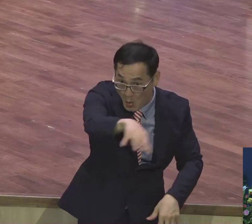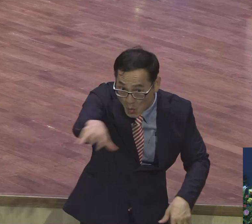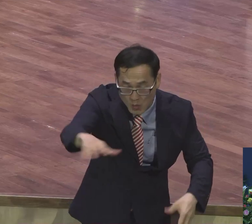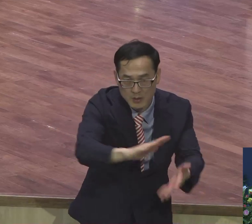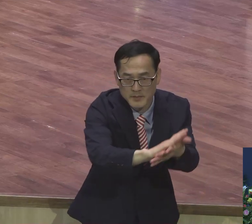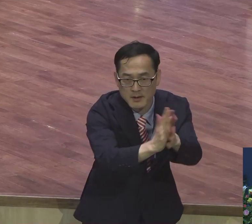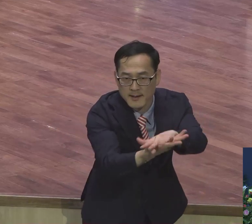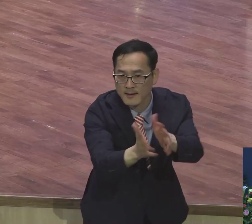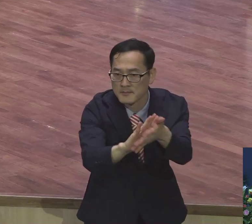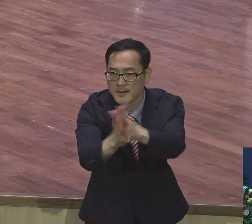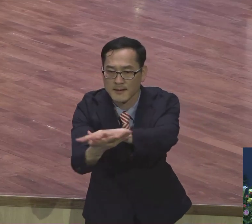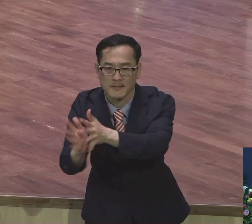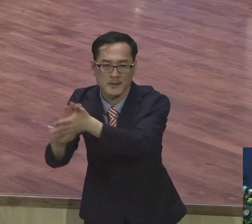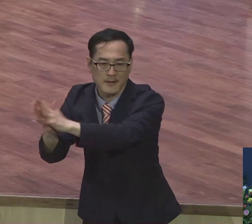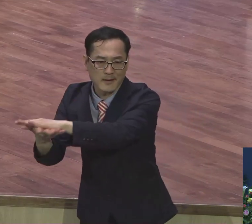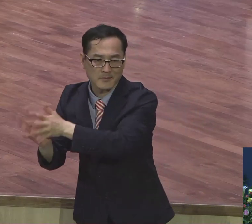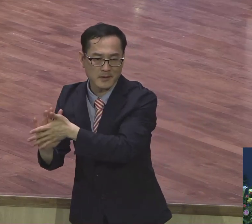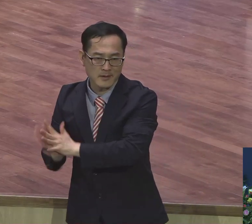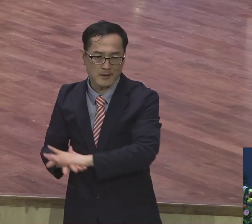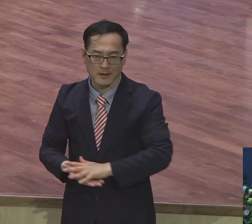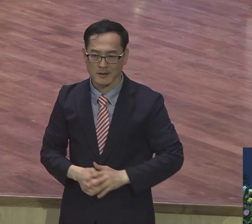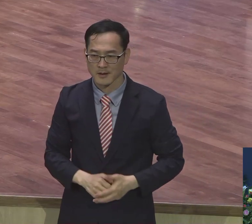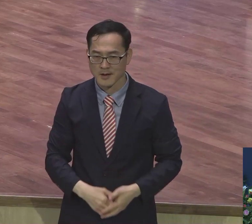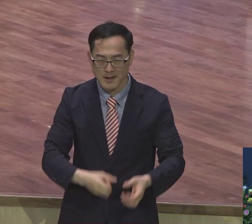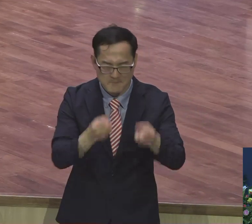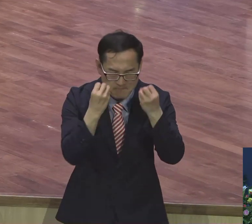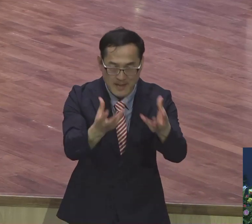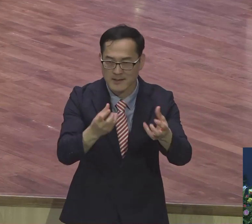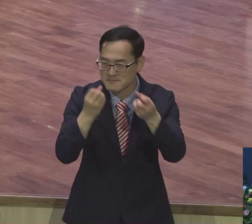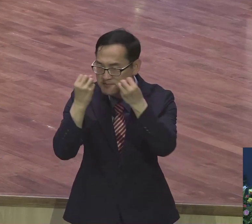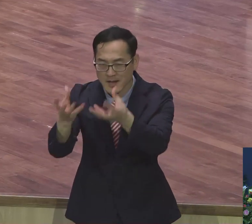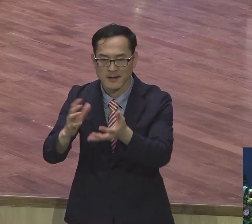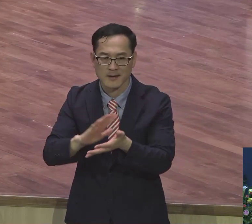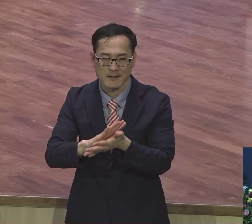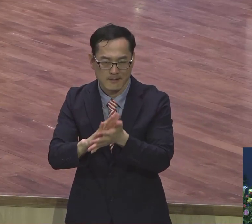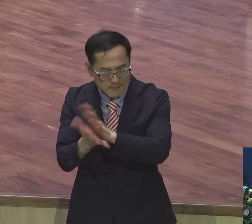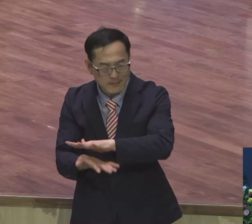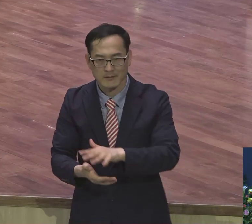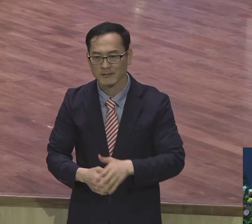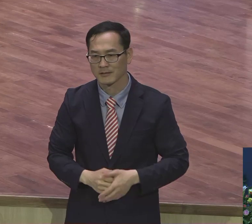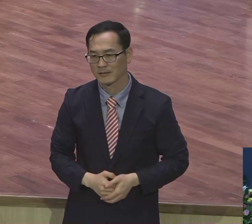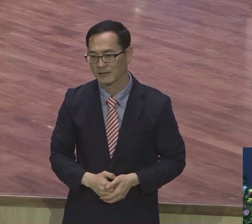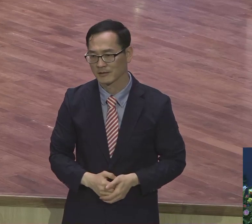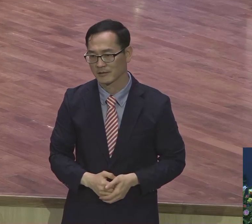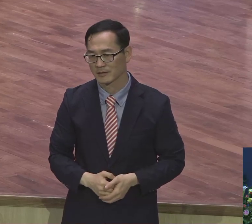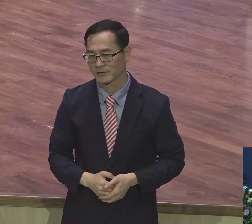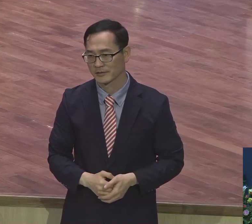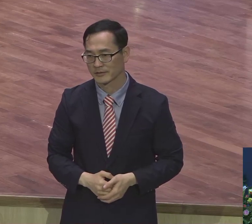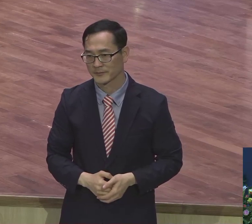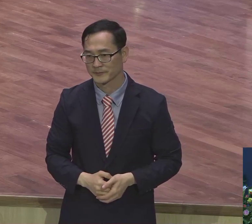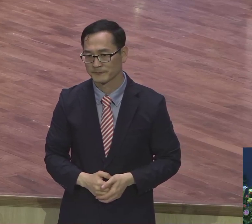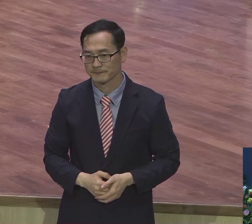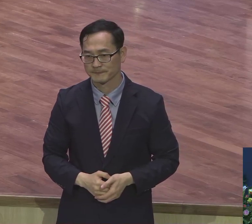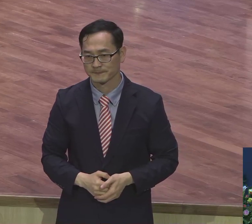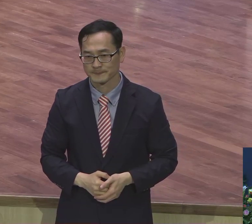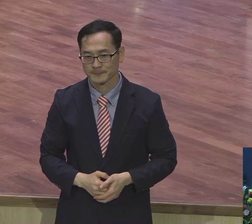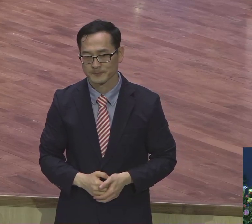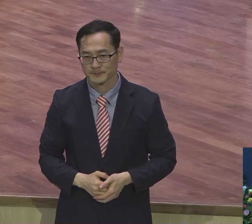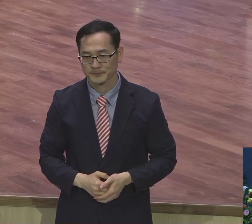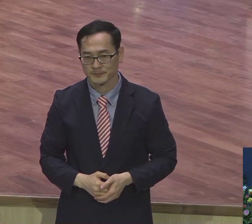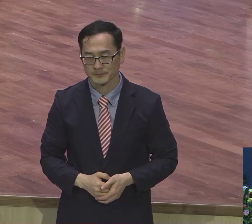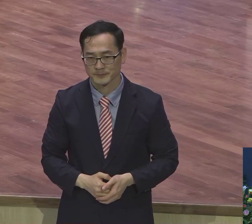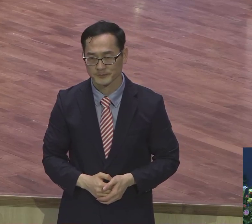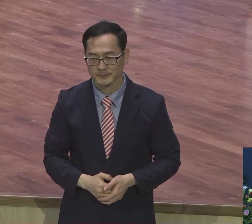와요. 변화가 와요. 삶의 변화. 변화. 물어봅시다.